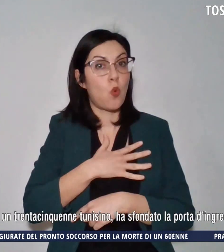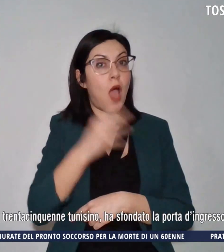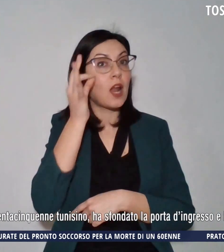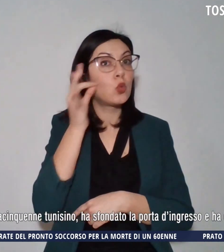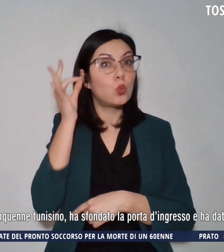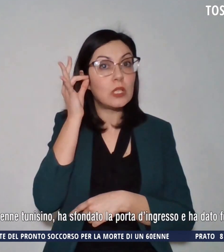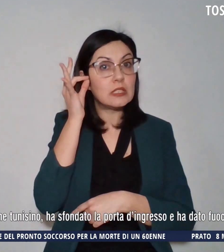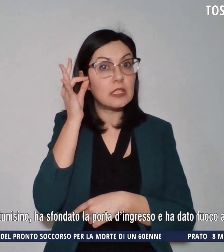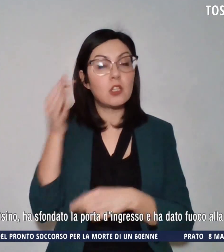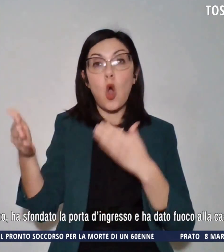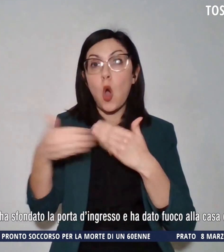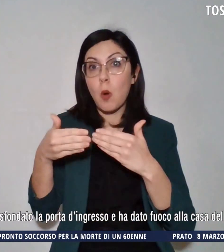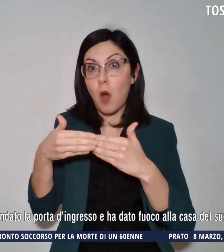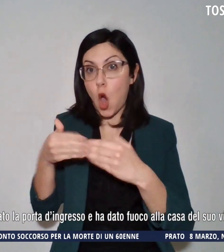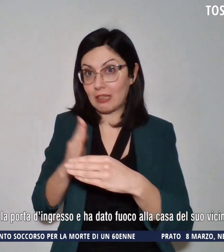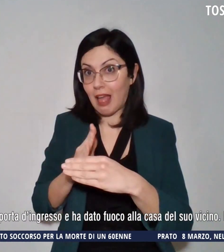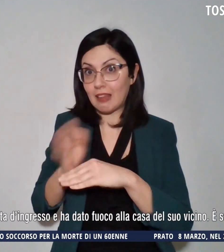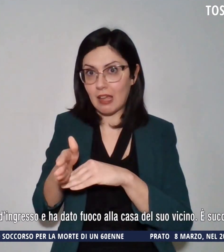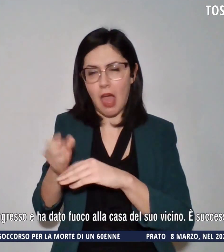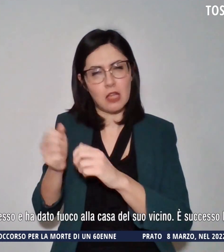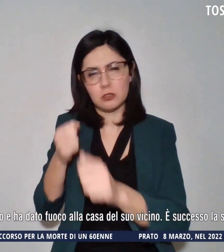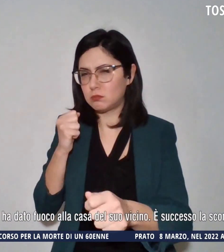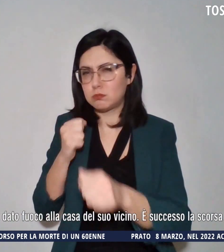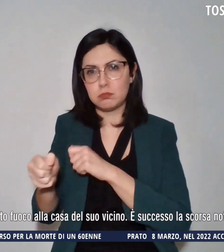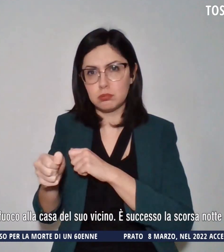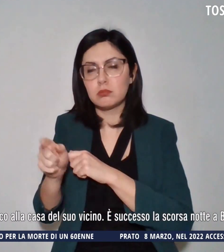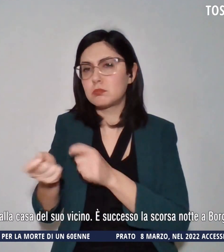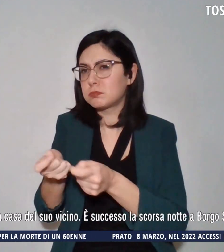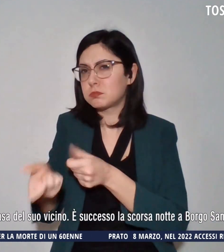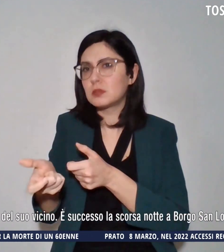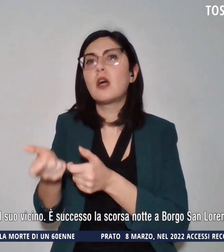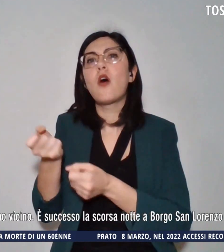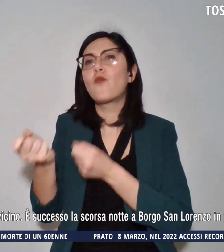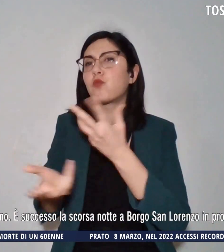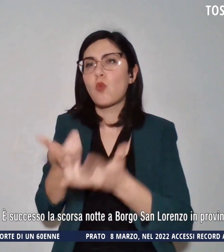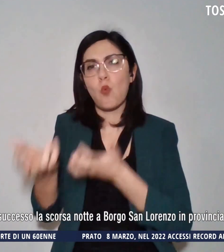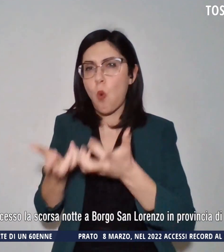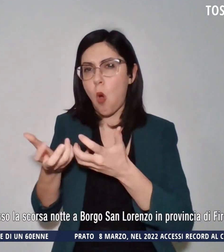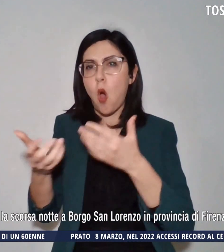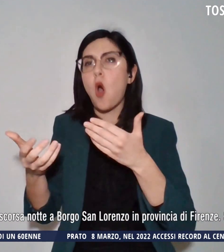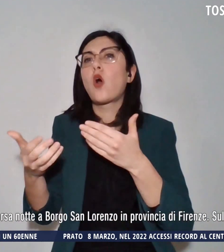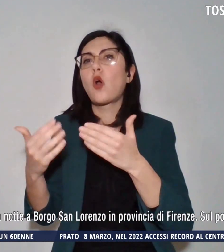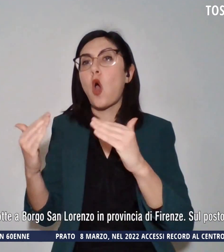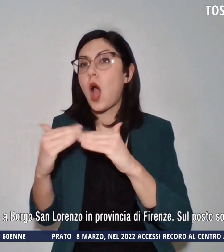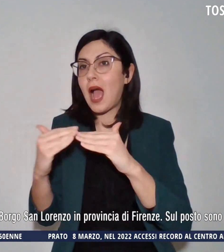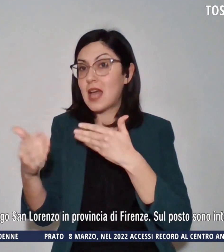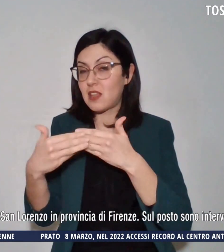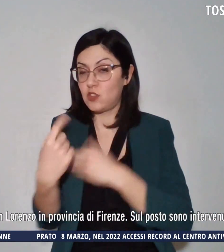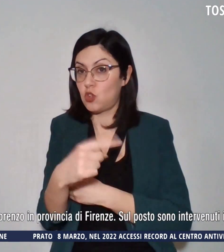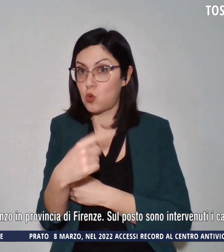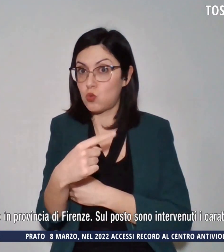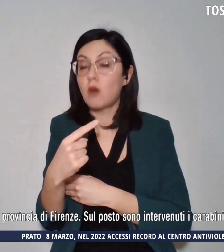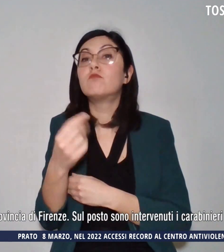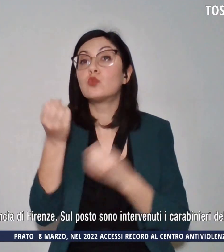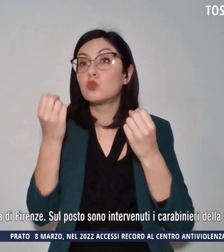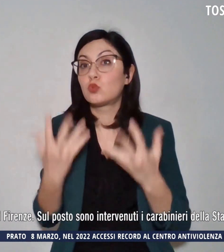porta d'ingresso e ha dato fuoco alla casa del suo vicino. accaduto la scorsa notte a Borgo San